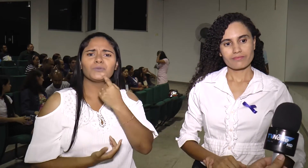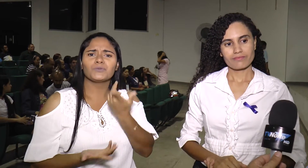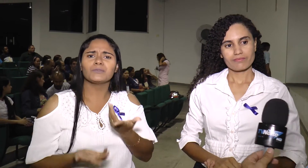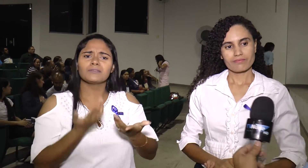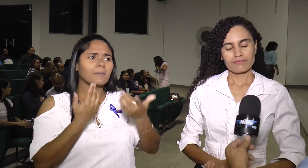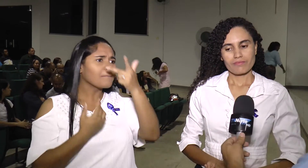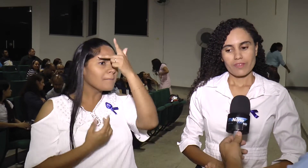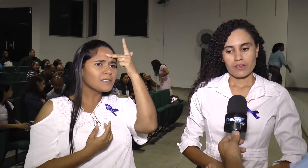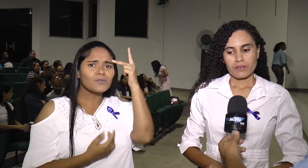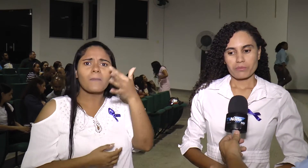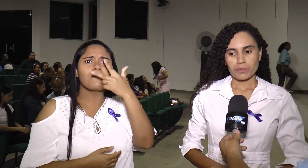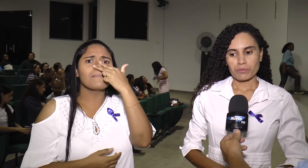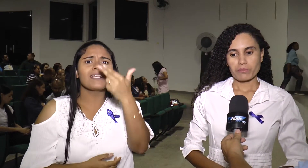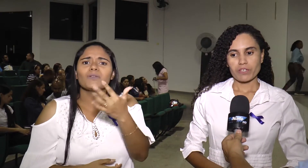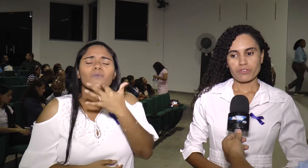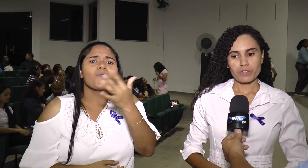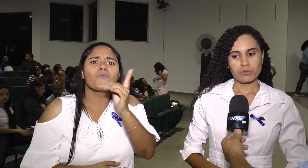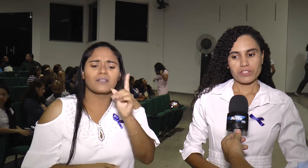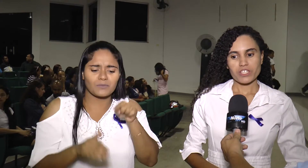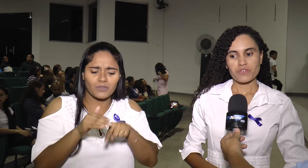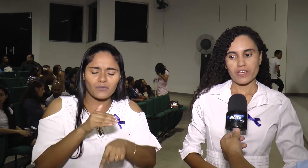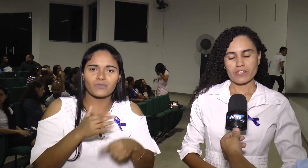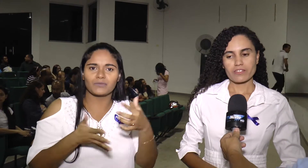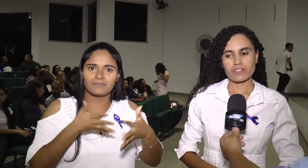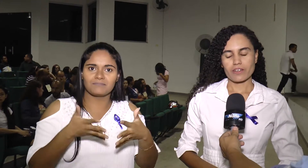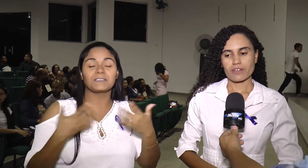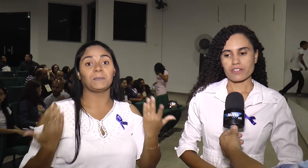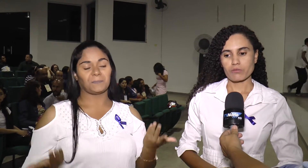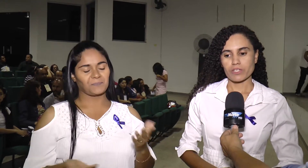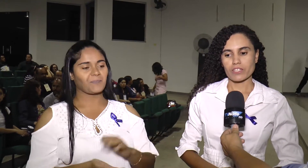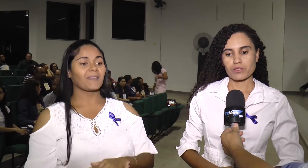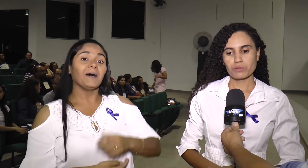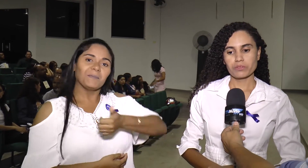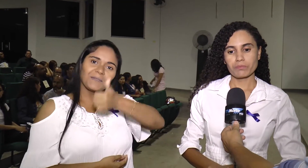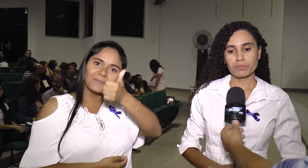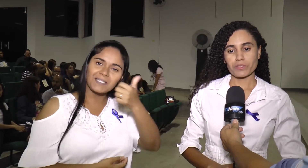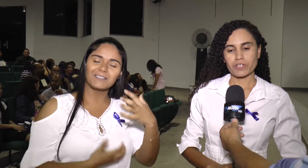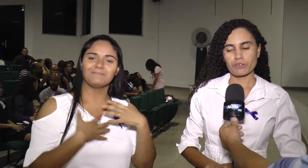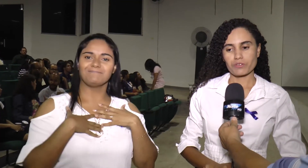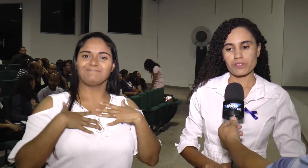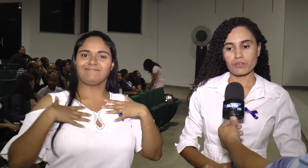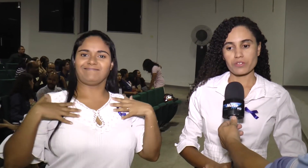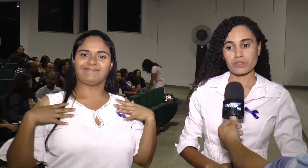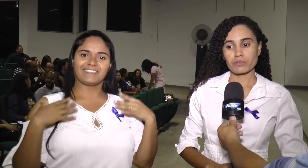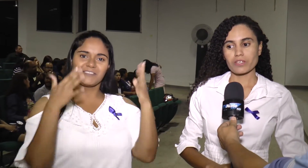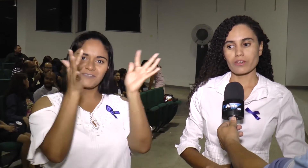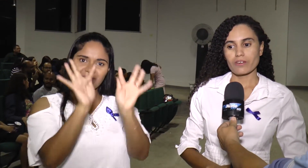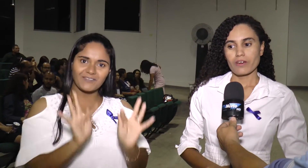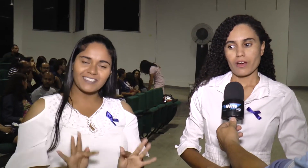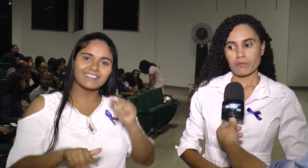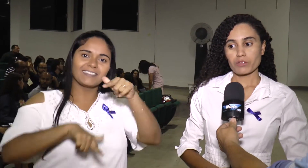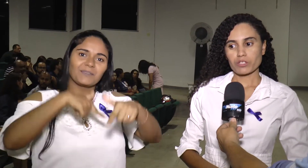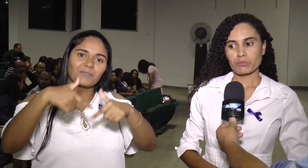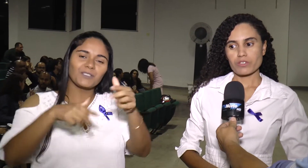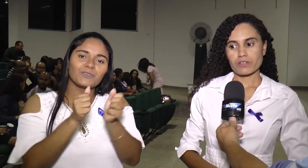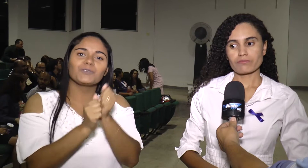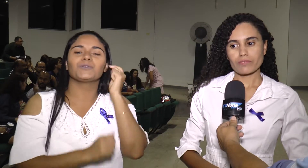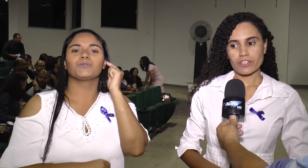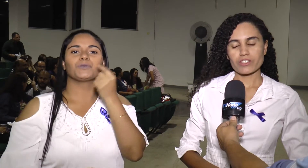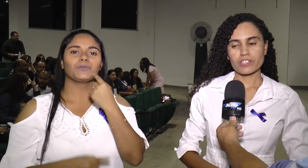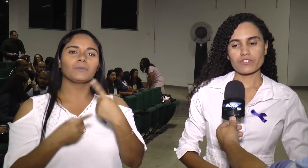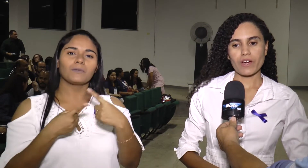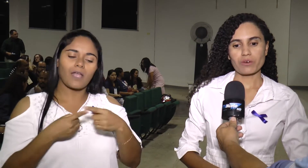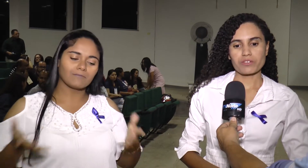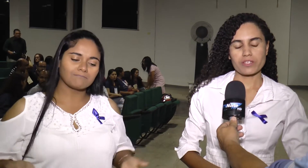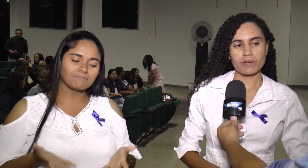conhecimentos Bom, eu fico muito satisfeita de estar nessa comunidade surda Porque eu sinto que a minha contribuição